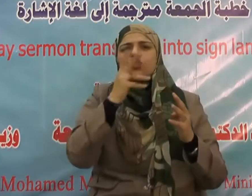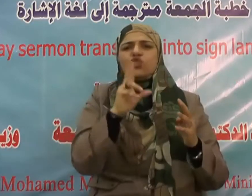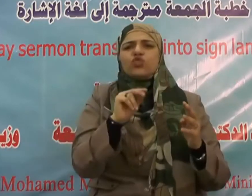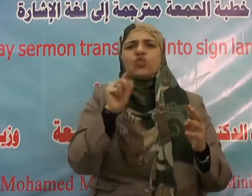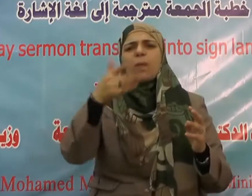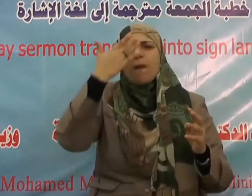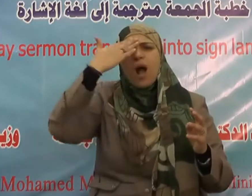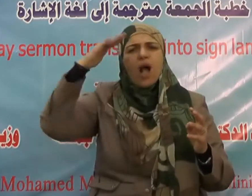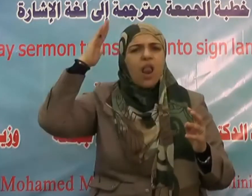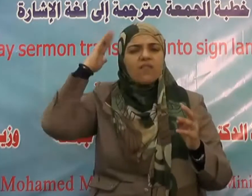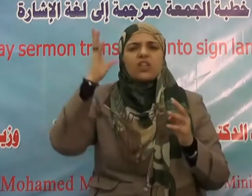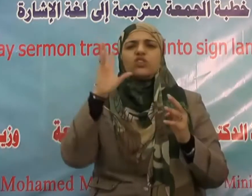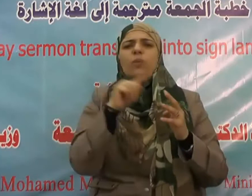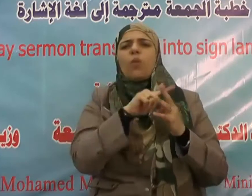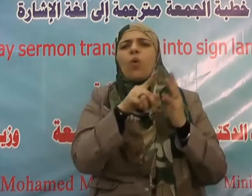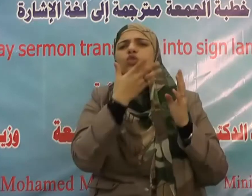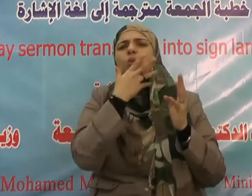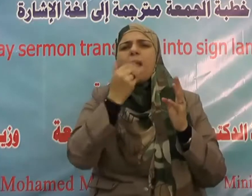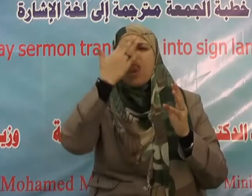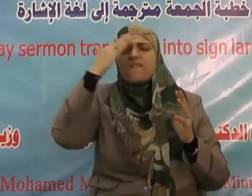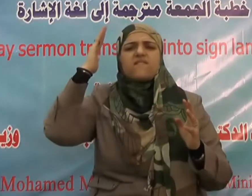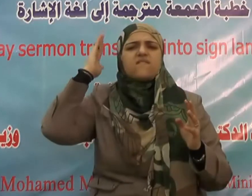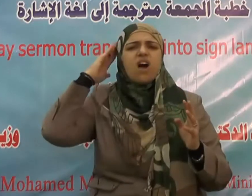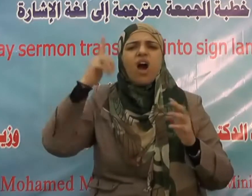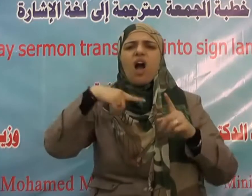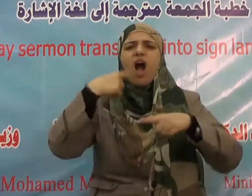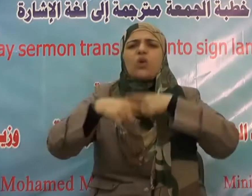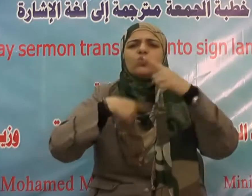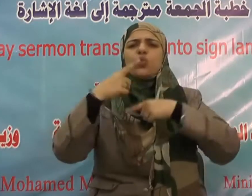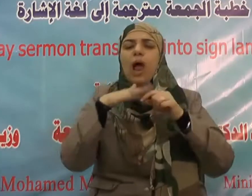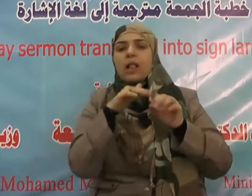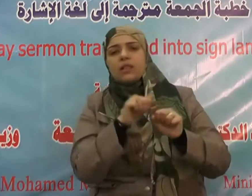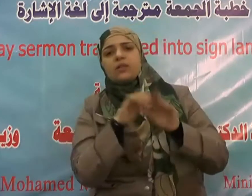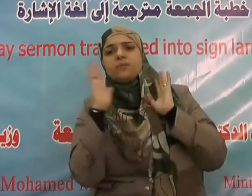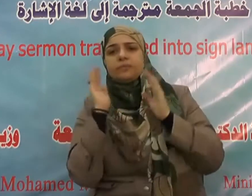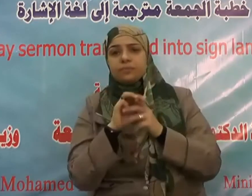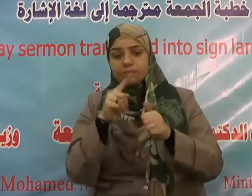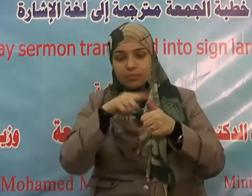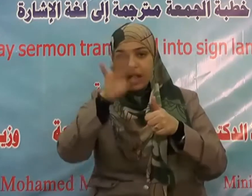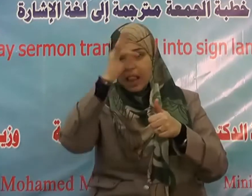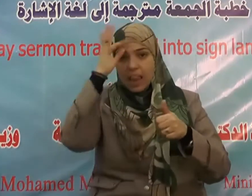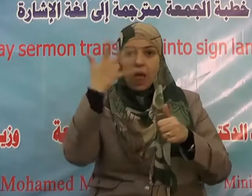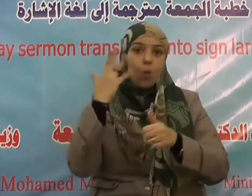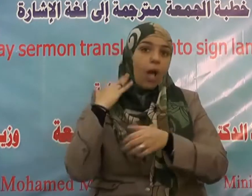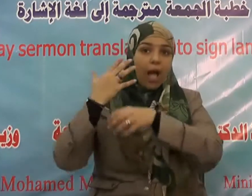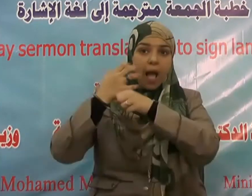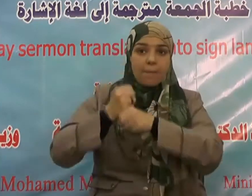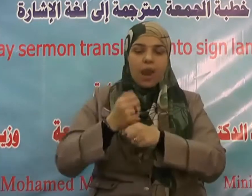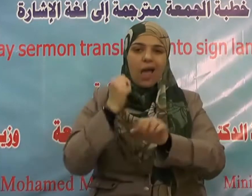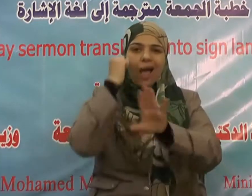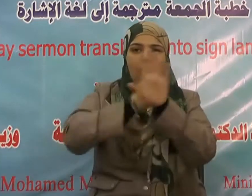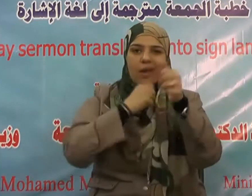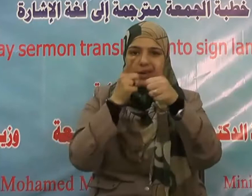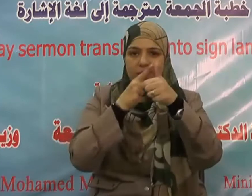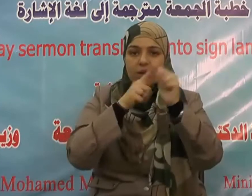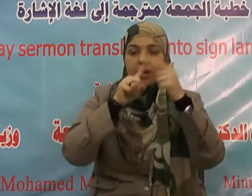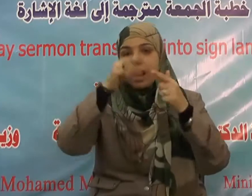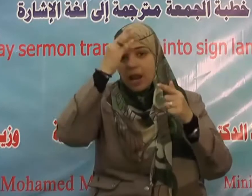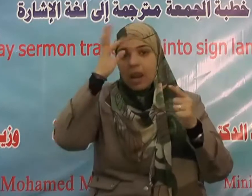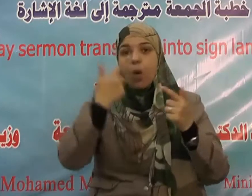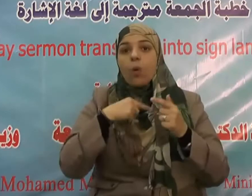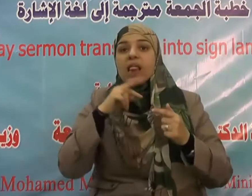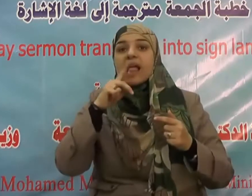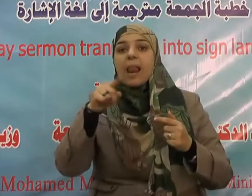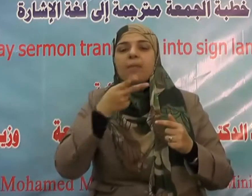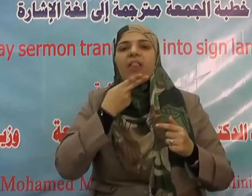يتوكلون الذين يقيمون الصلاة ومما رزقناهم ينفقون